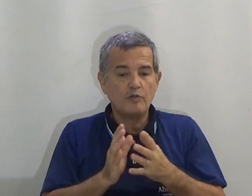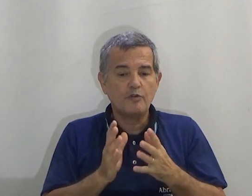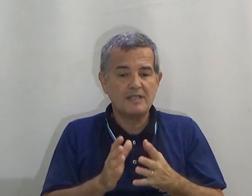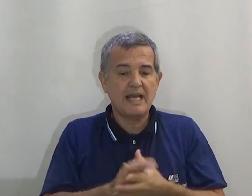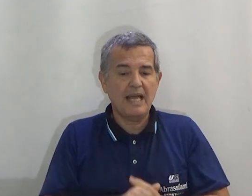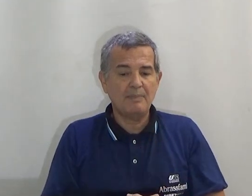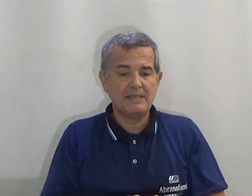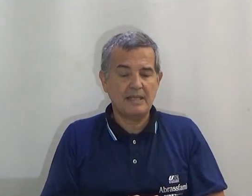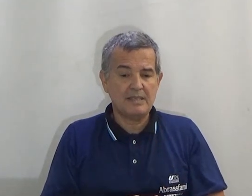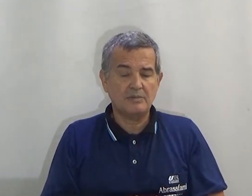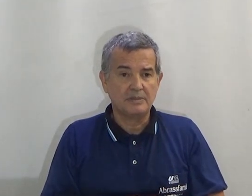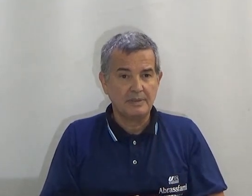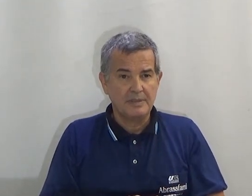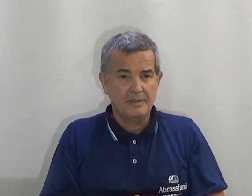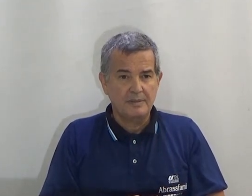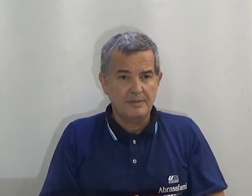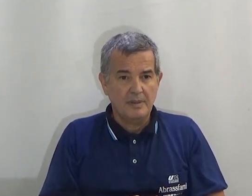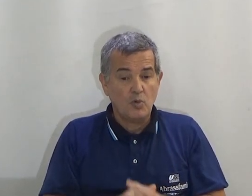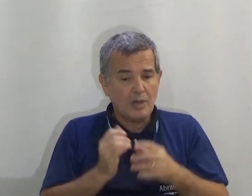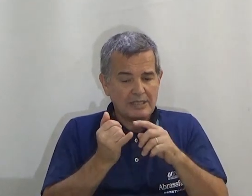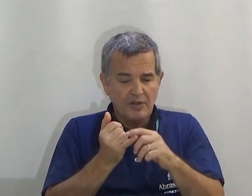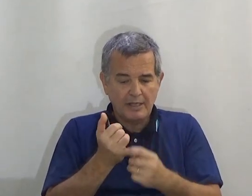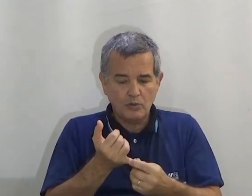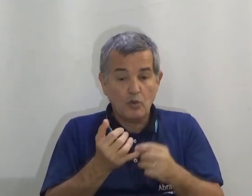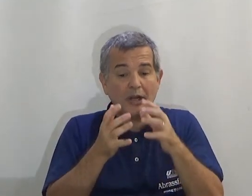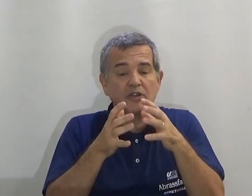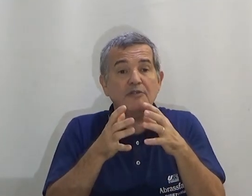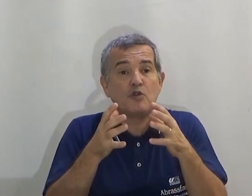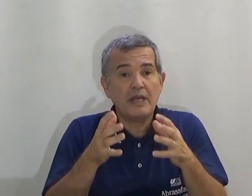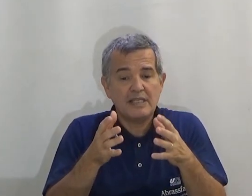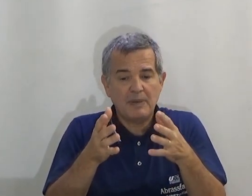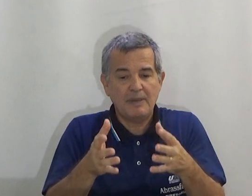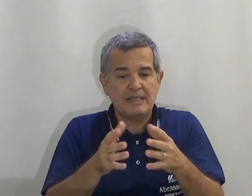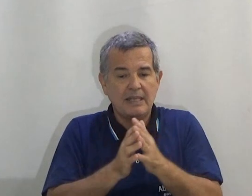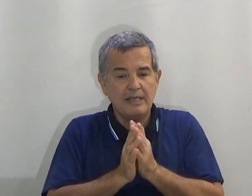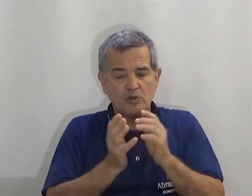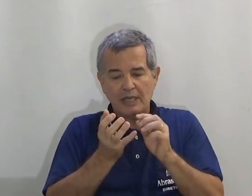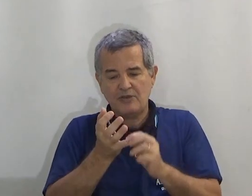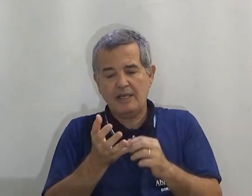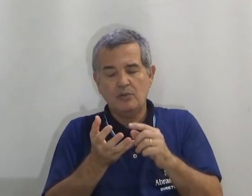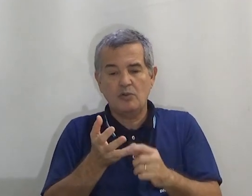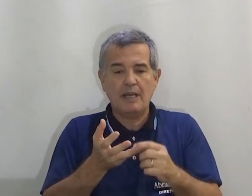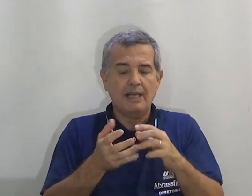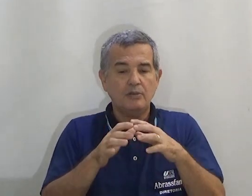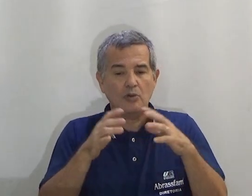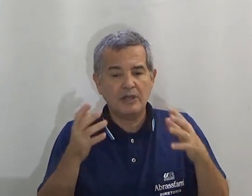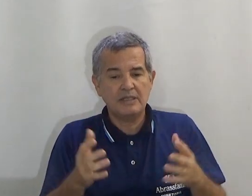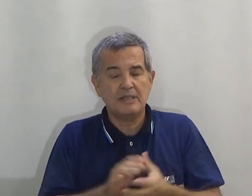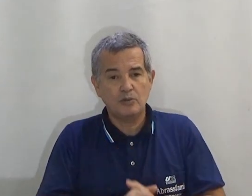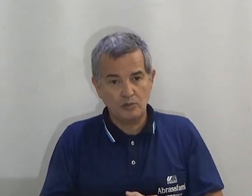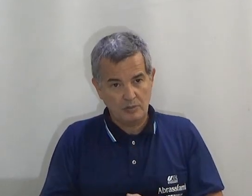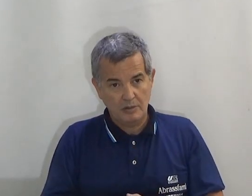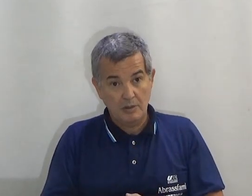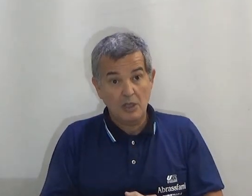Como eu vou fazer a representação? Com o classificador. Como é que eu vou ter fluência para apresentar isso? Com o classificador. Com o marcador.